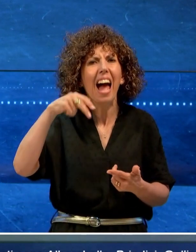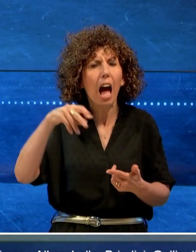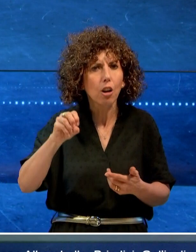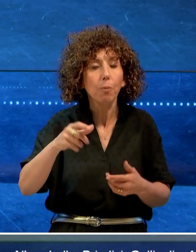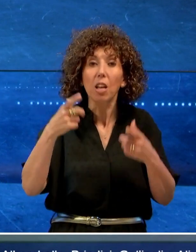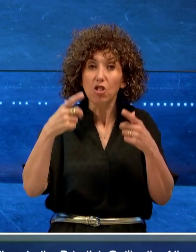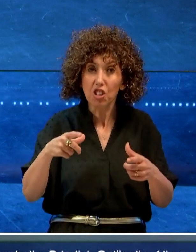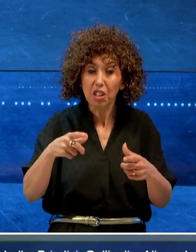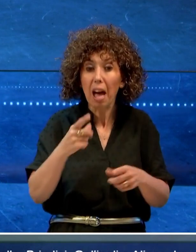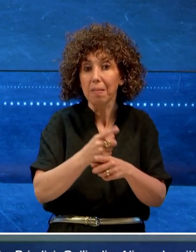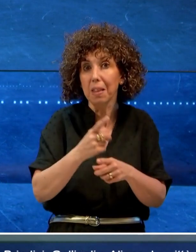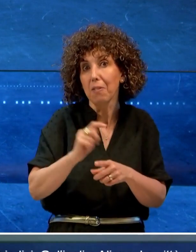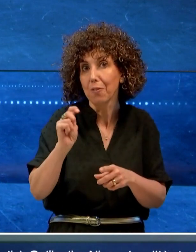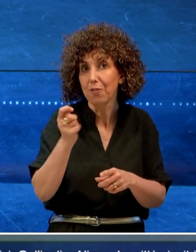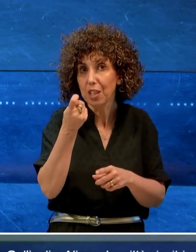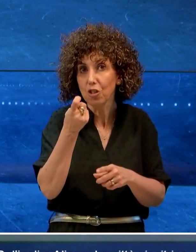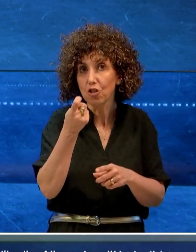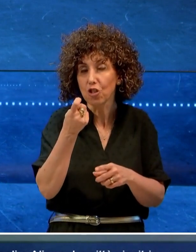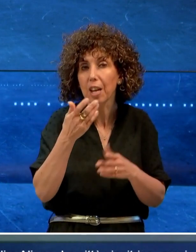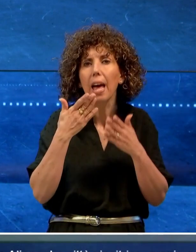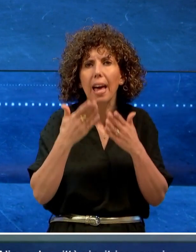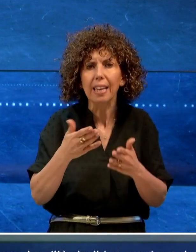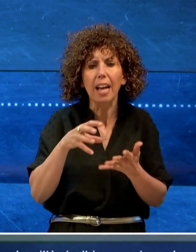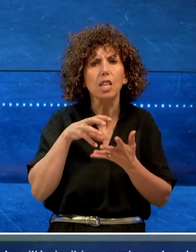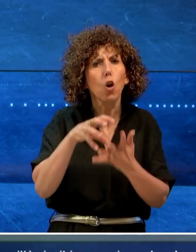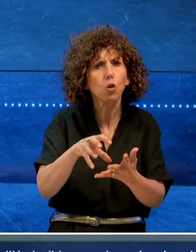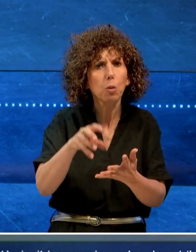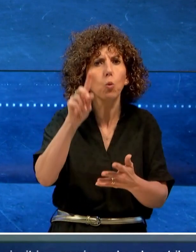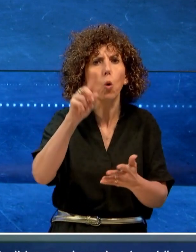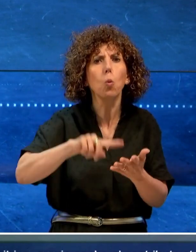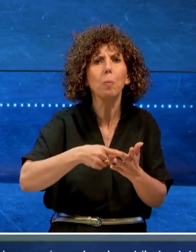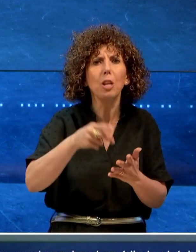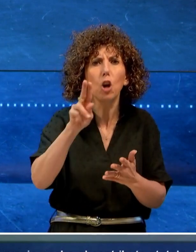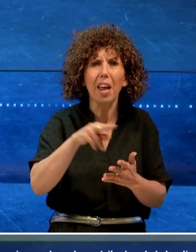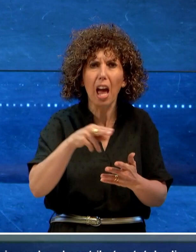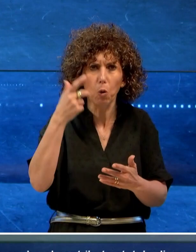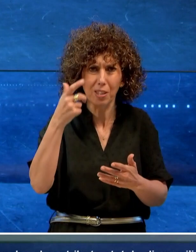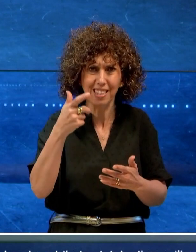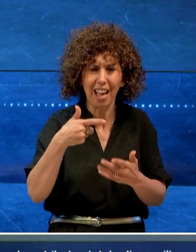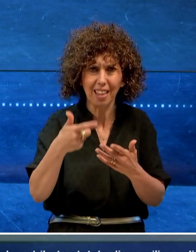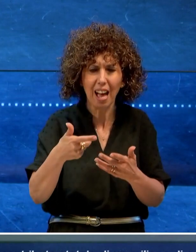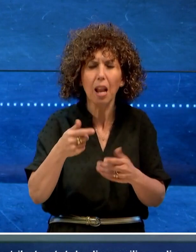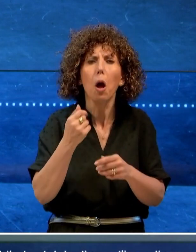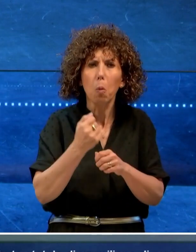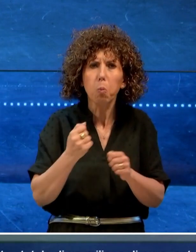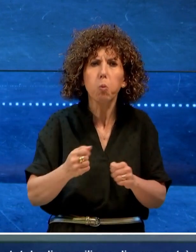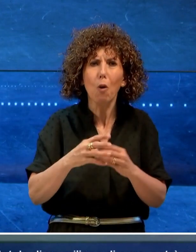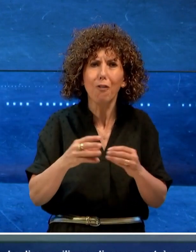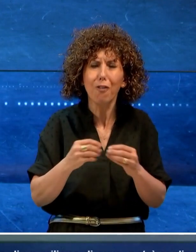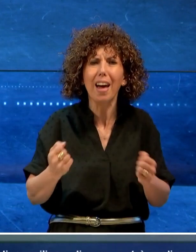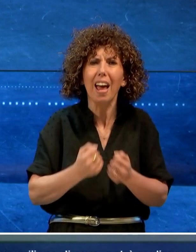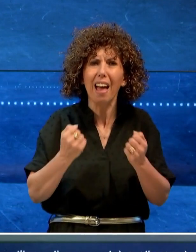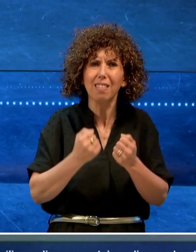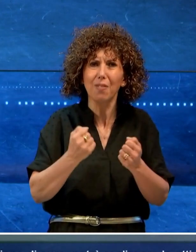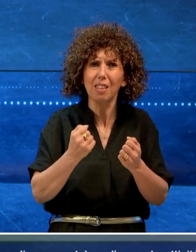vincitrice, grazie anche al contributo statale di un milione di euro, potrà realizzare le attività progettate nel